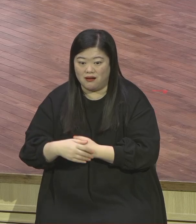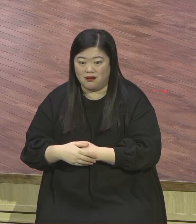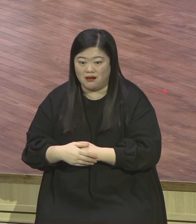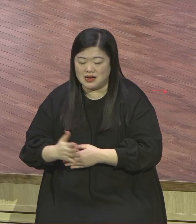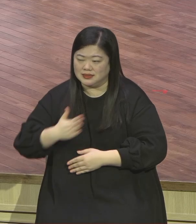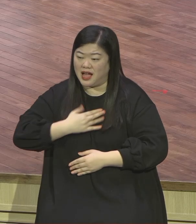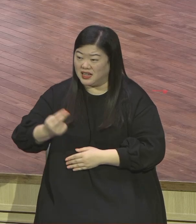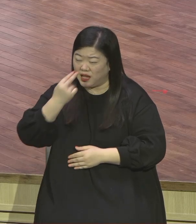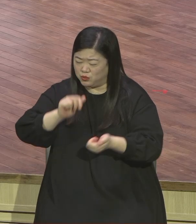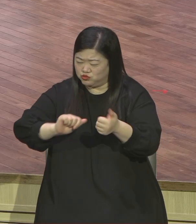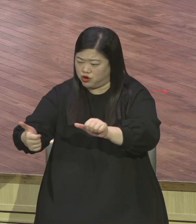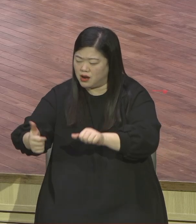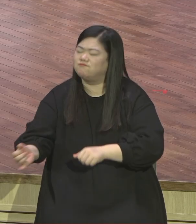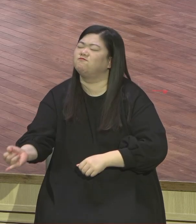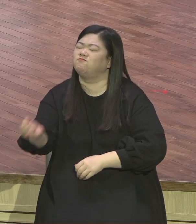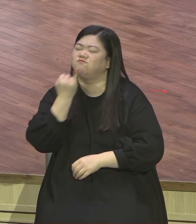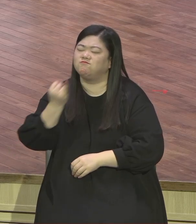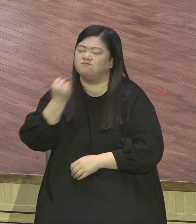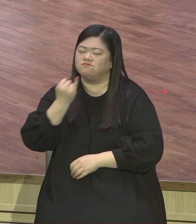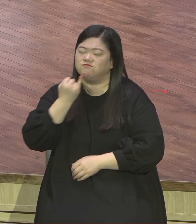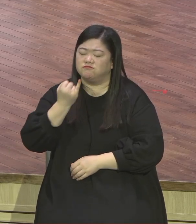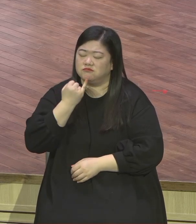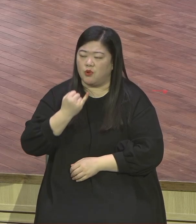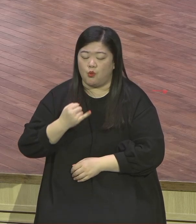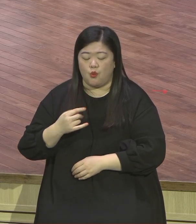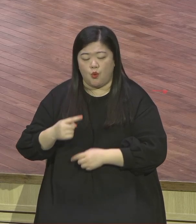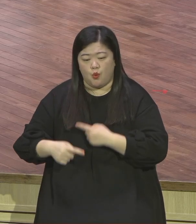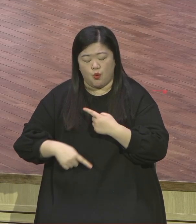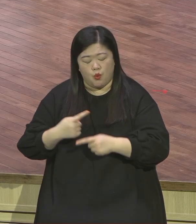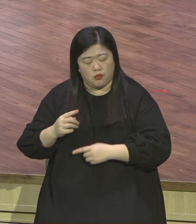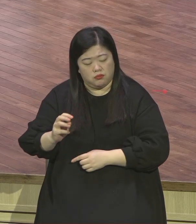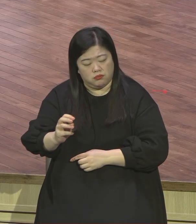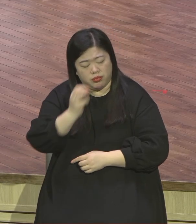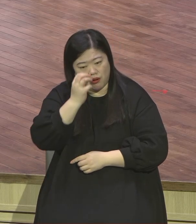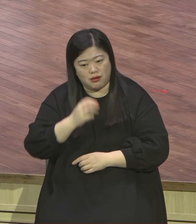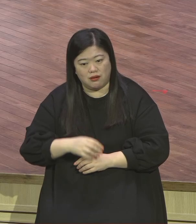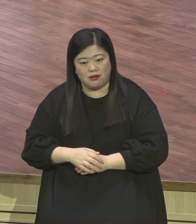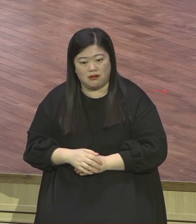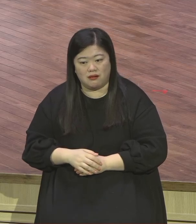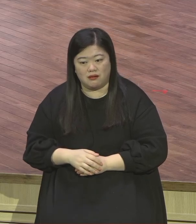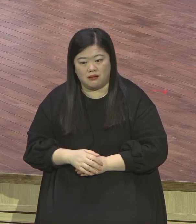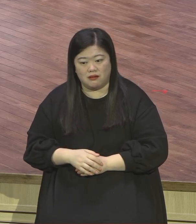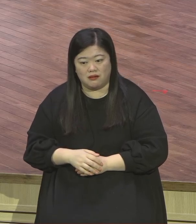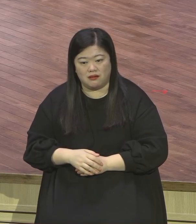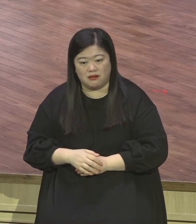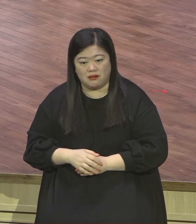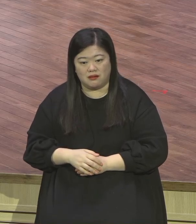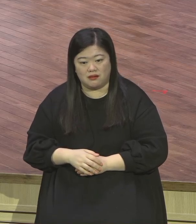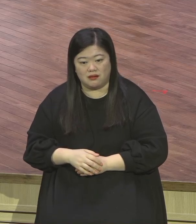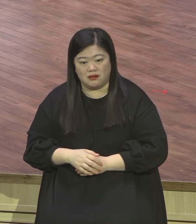조금도 귀한 것으로 여기지 아니하노라 생명조차 한 사람이 자기 재산까지 벌벌 떨겠어요